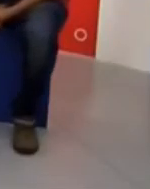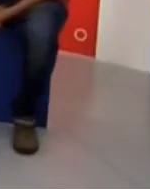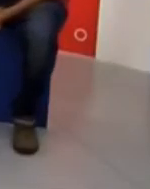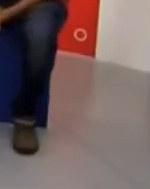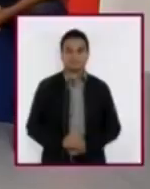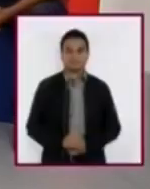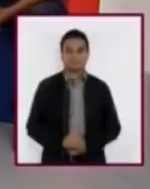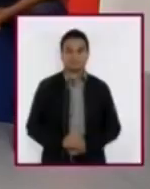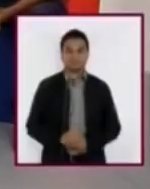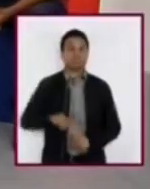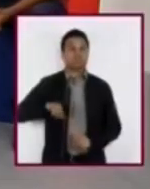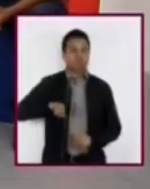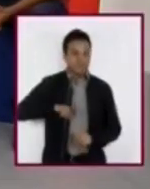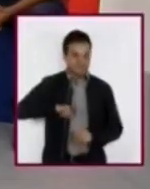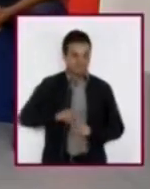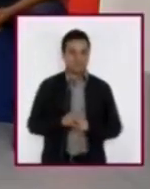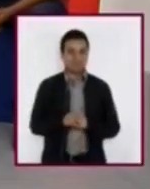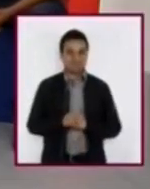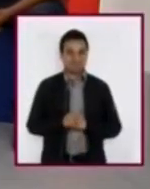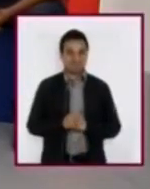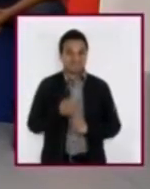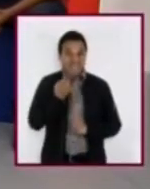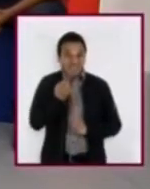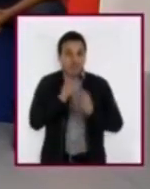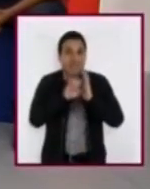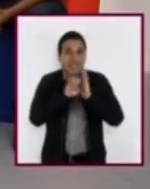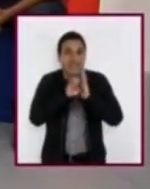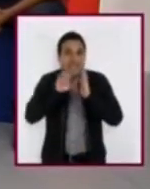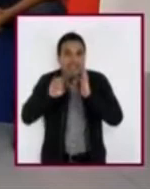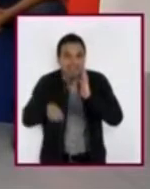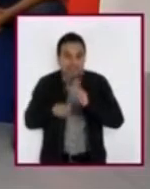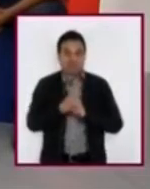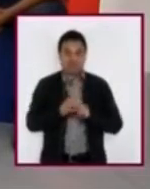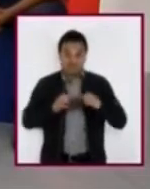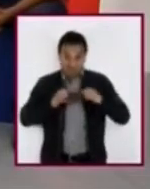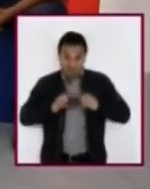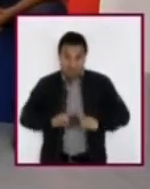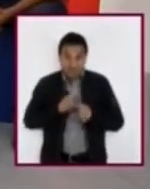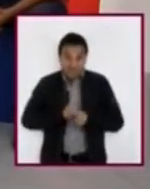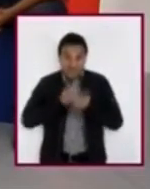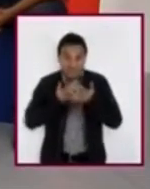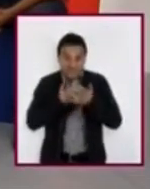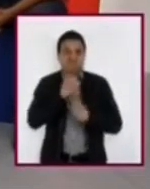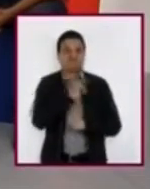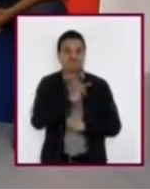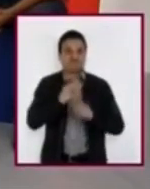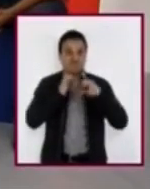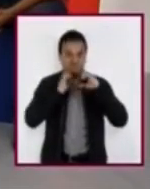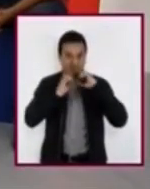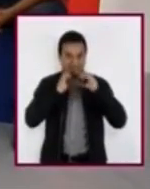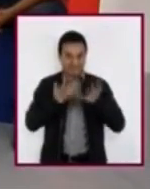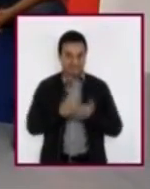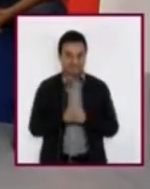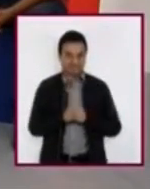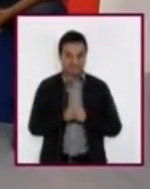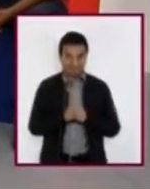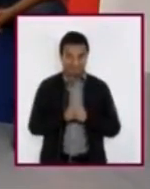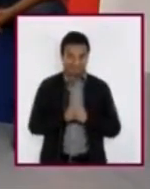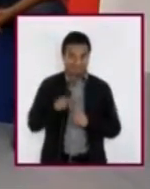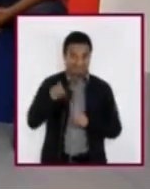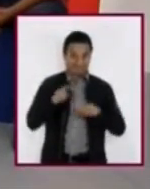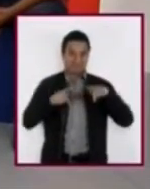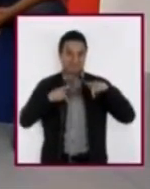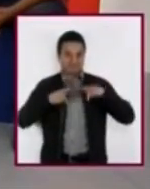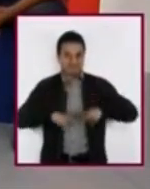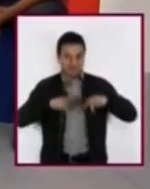Qué interesante. Pues justo es un ejemplo más de cómo la expresión corporal nos ayuda a comunicarnos. En este caso, con otras